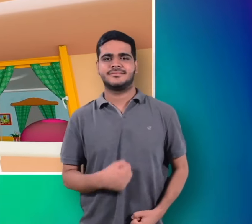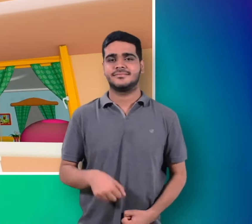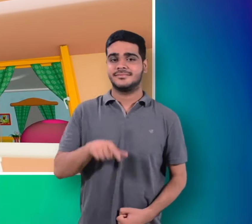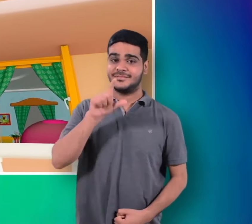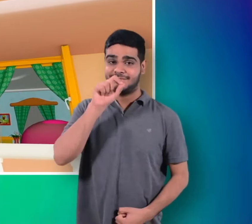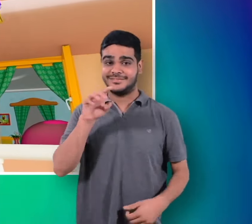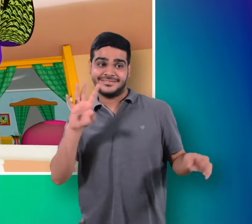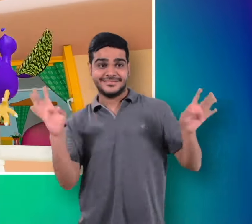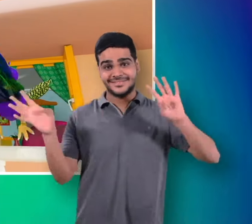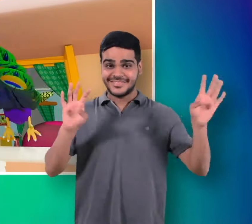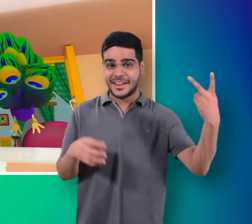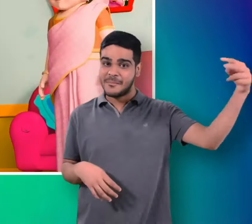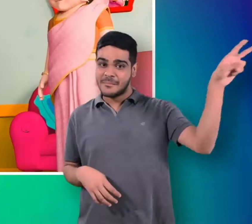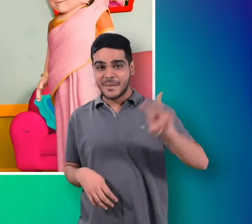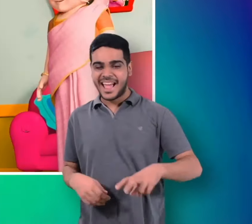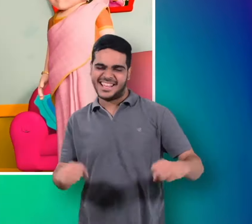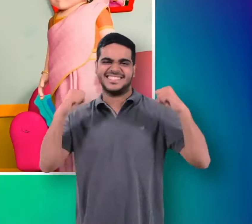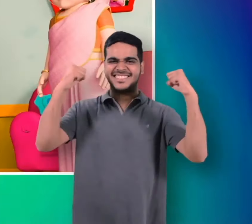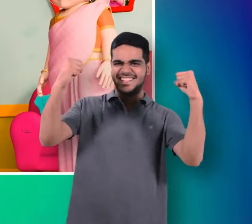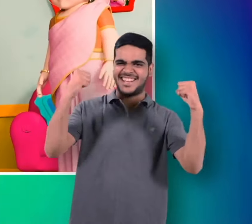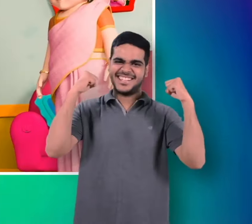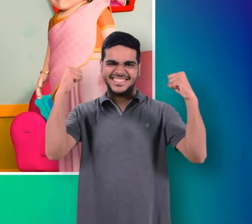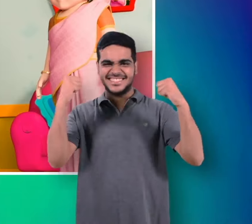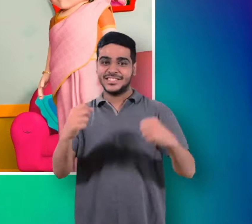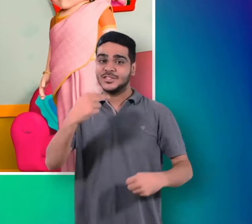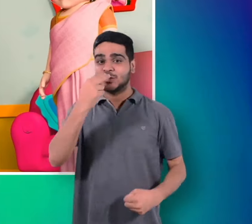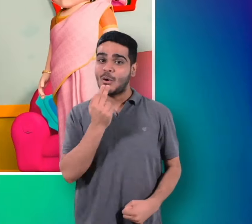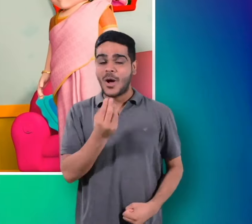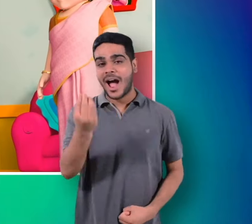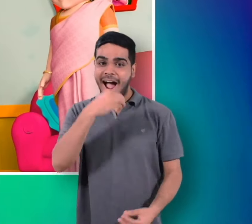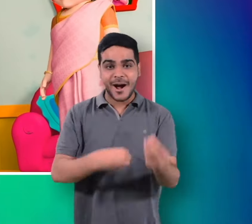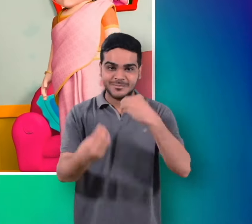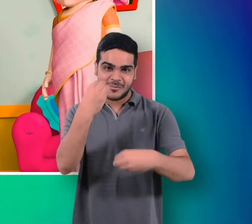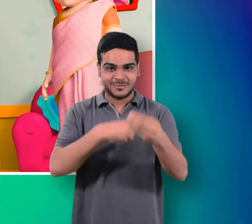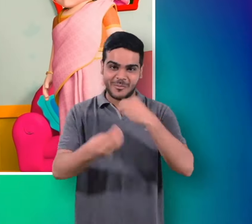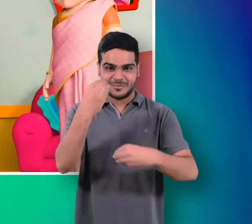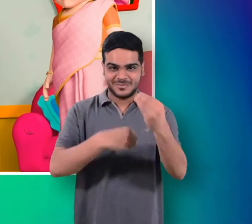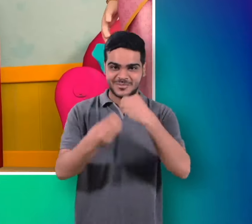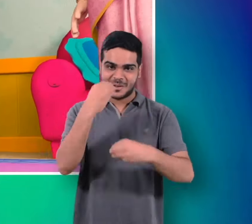मूर्णी आ गई ये चौकलेट खाएंगे